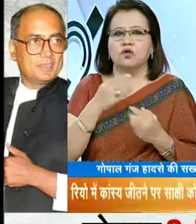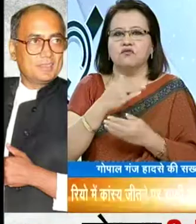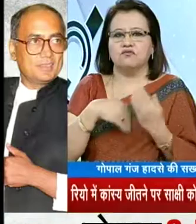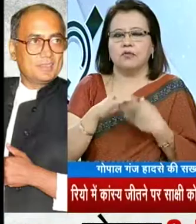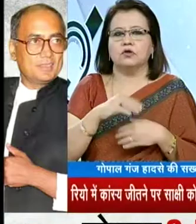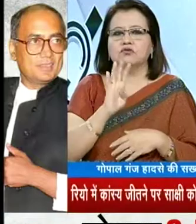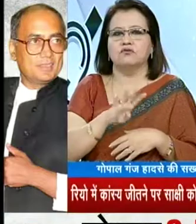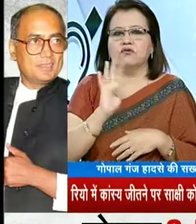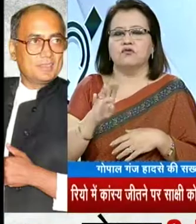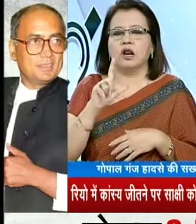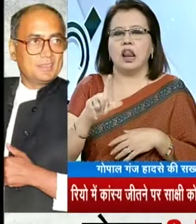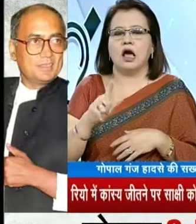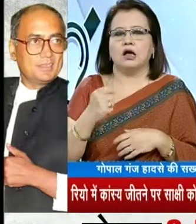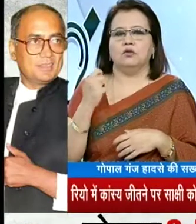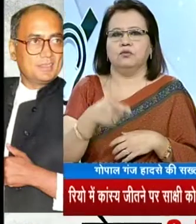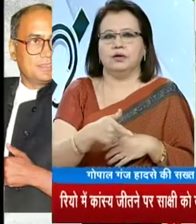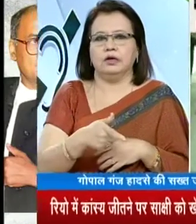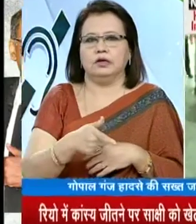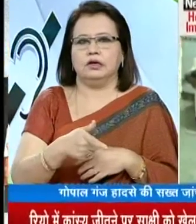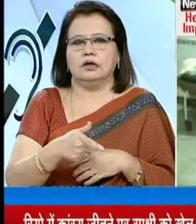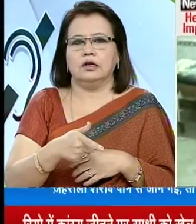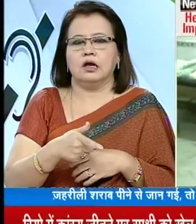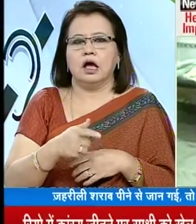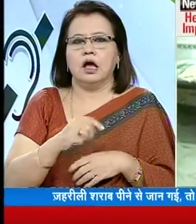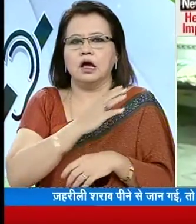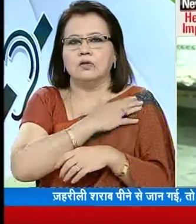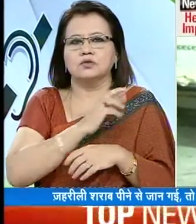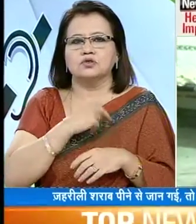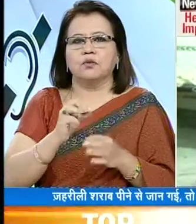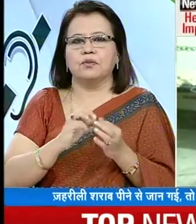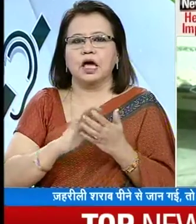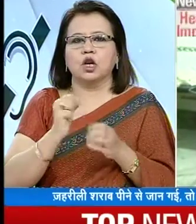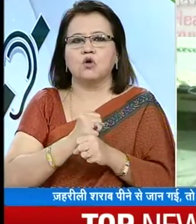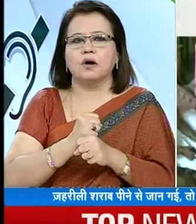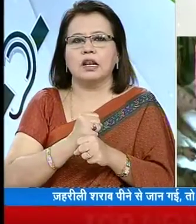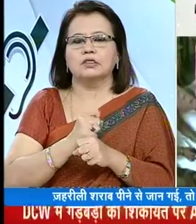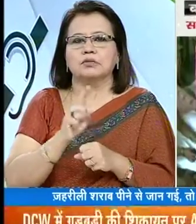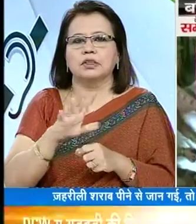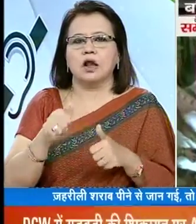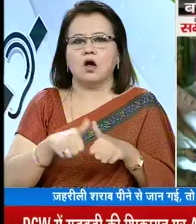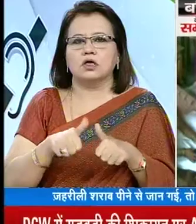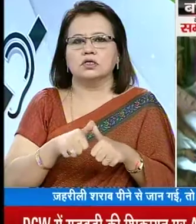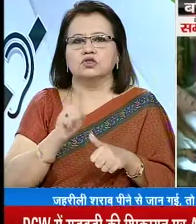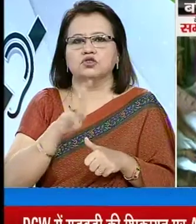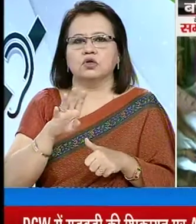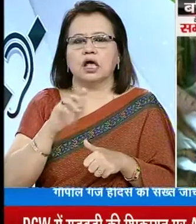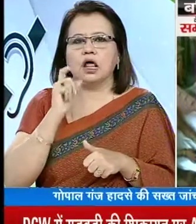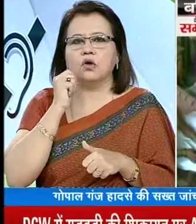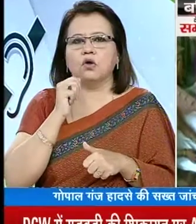परिवार को 4-4 लाख रुपे का मौफ़ा दिया जाएगा अरोपय की बिहार के गुपाल गंच में 15 अगस को 14 लोगों की